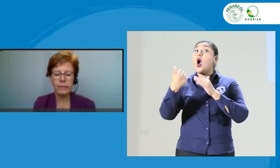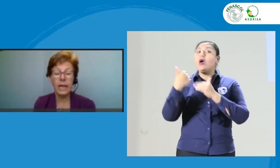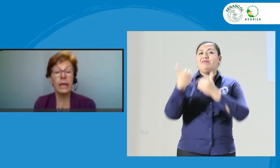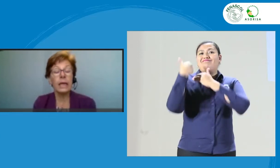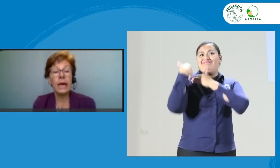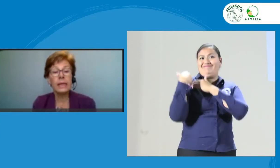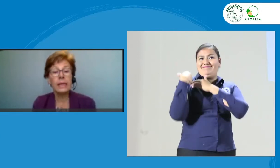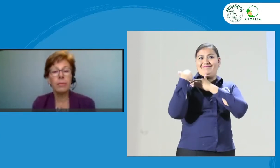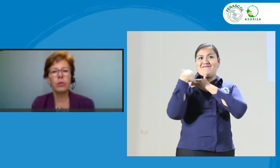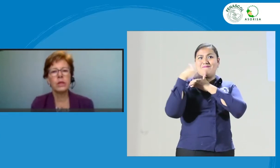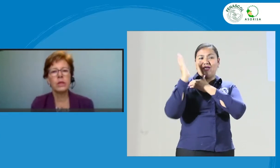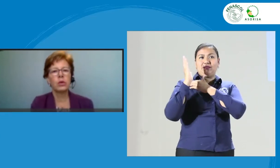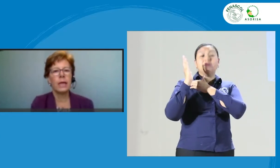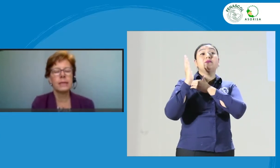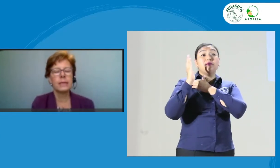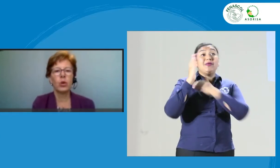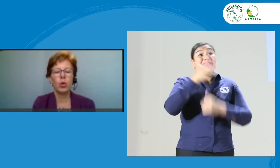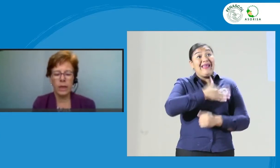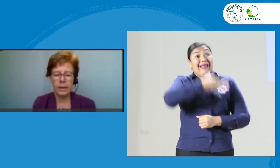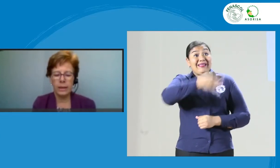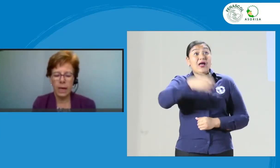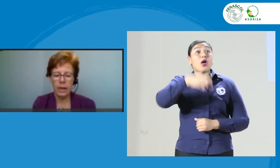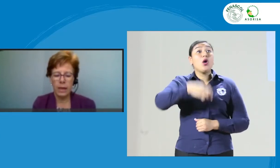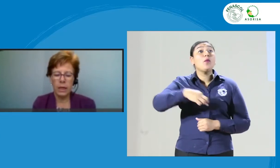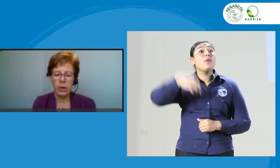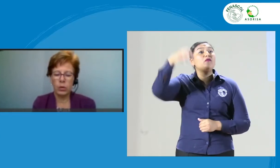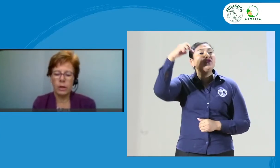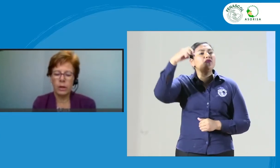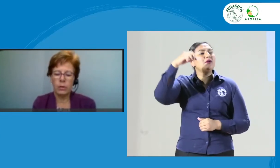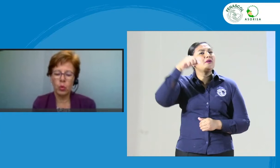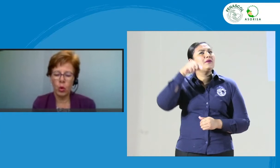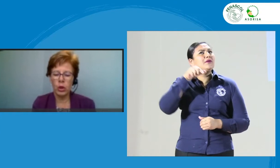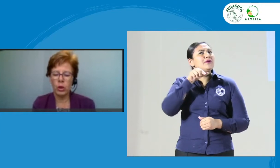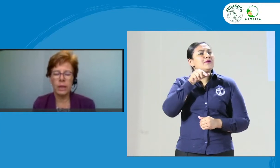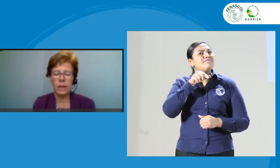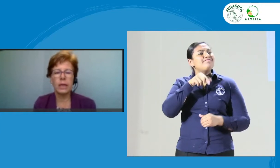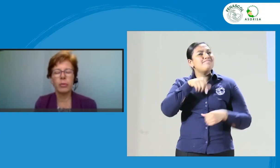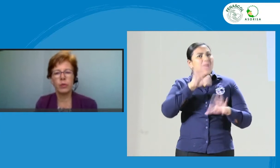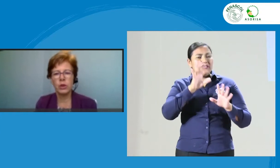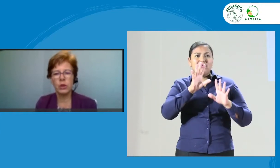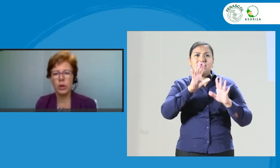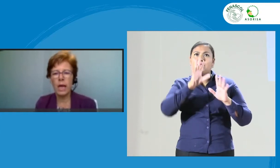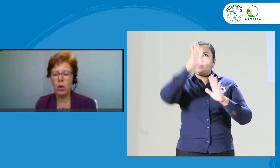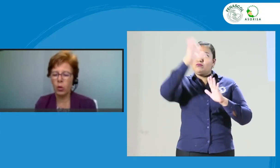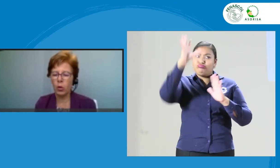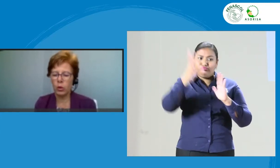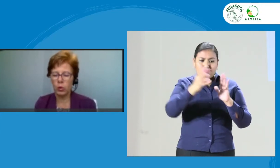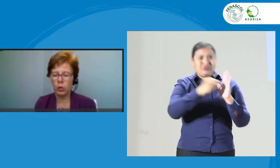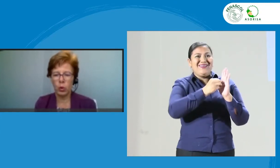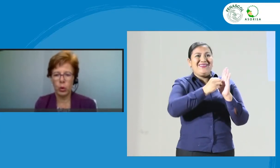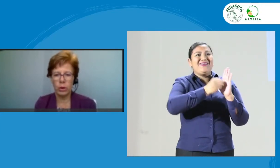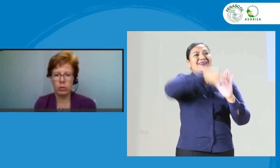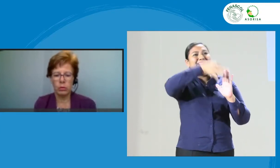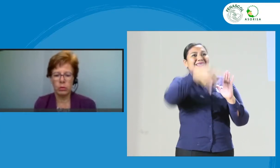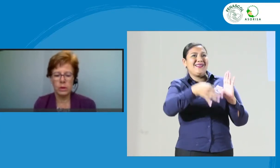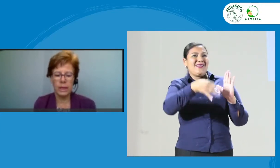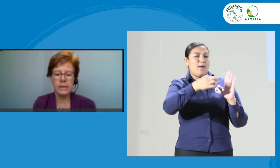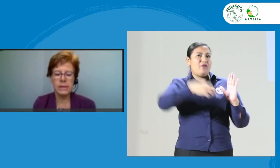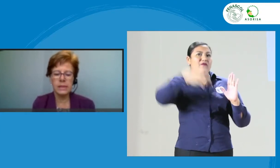La ética profesional se concreta en un código de ética profesional o de ontológico. O ese es el